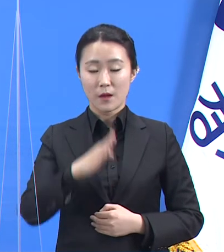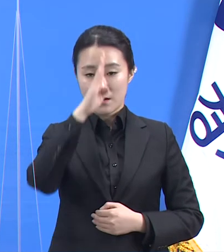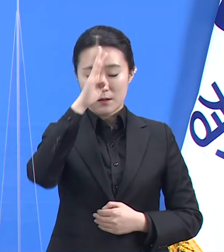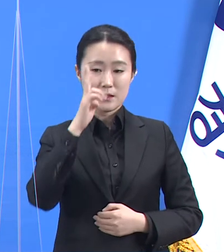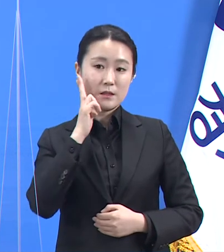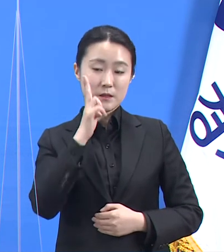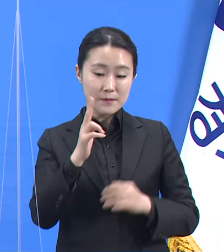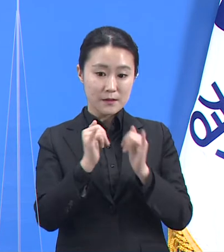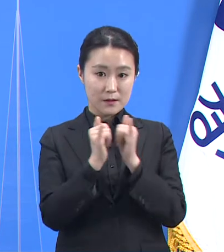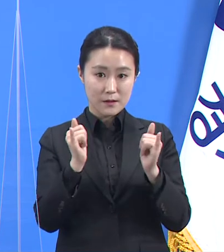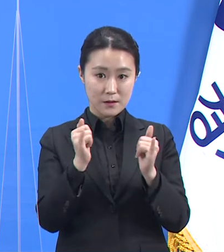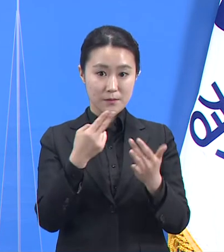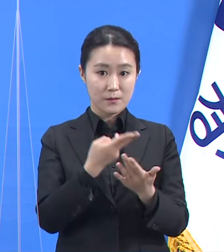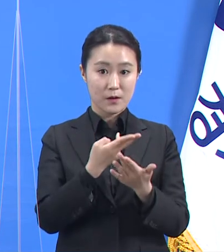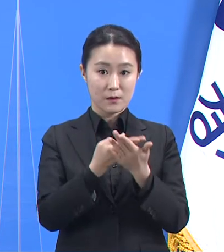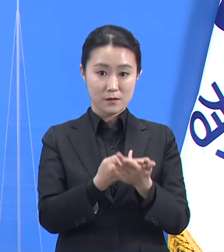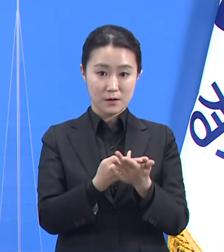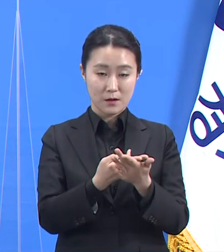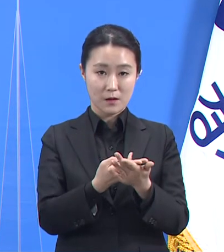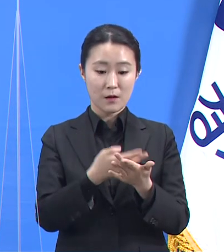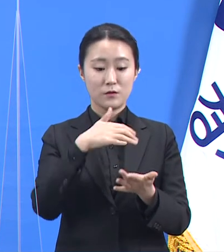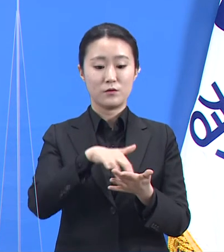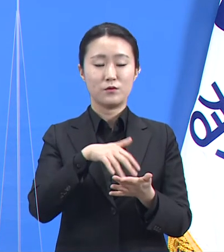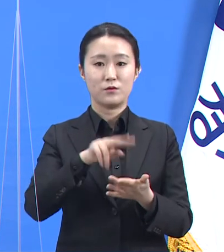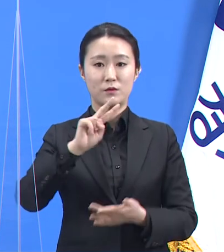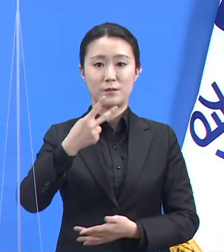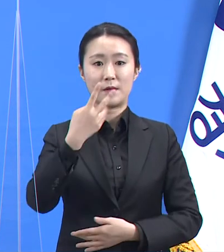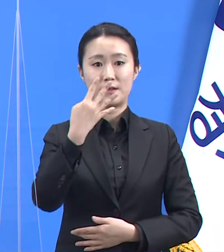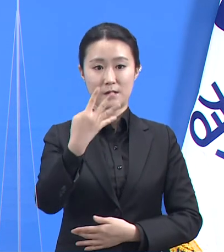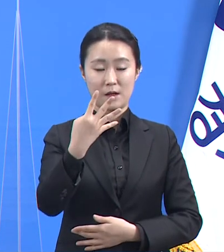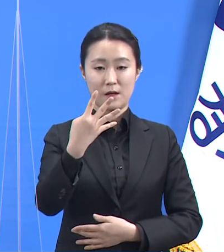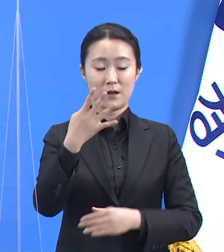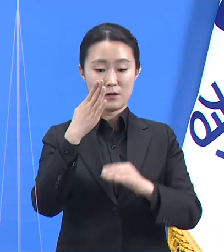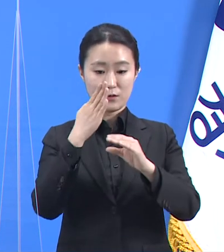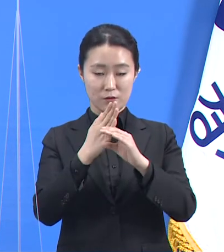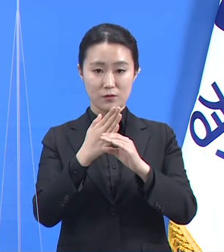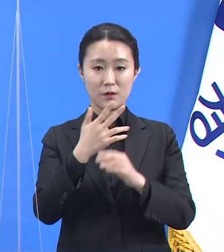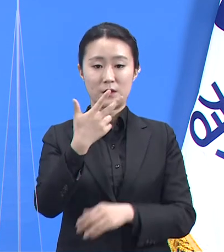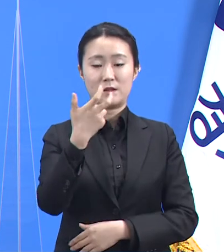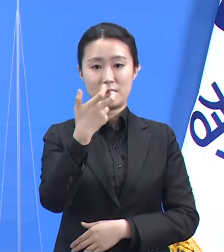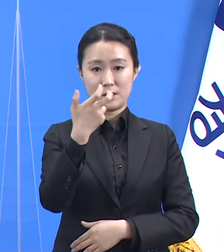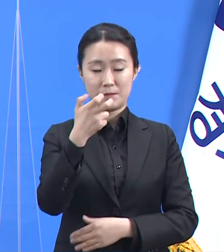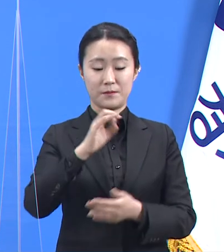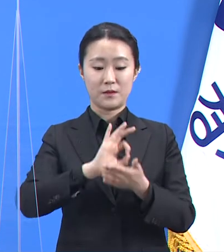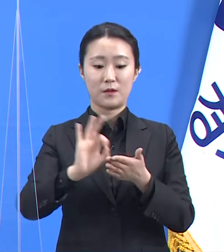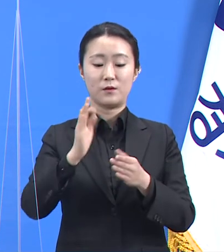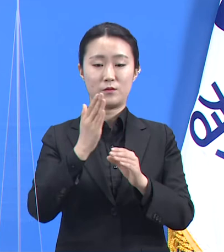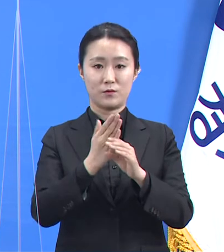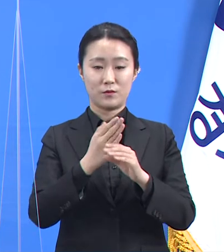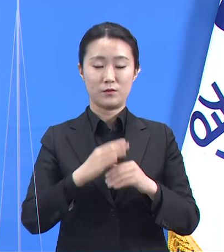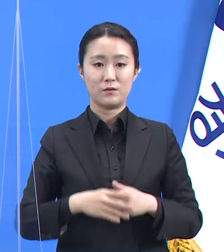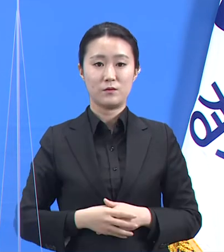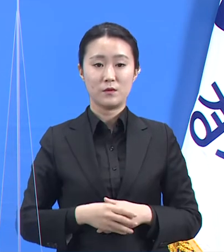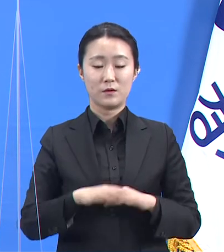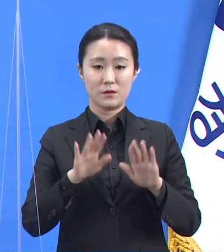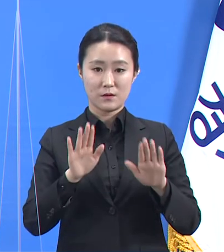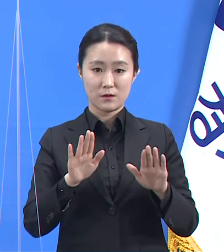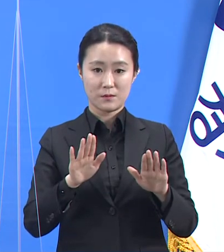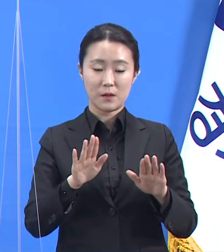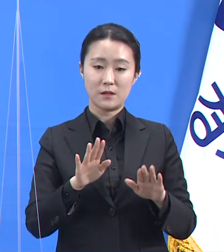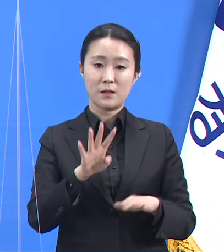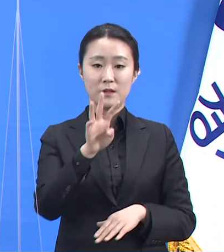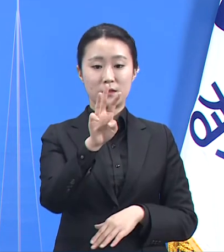치료 병상은 총 204병상을 확보하였으며 이 중 70개를 사용하고 있습니다. 현재 가동률은